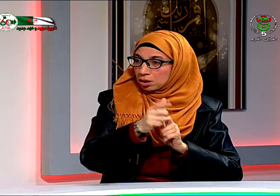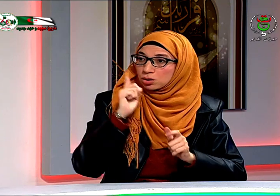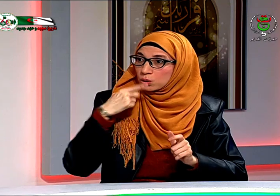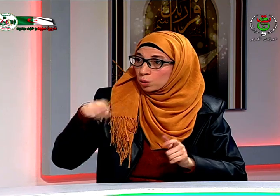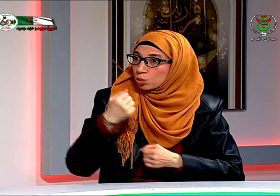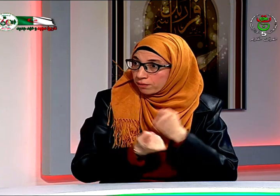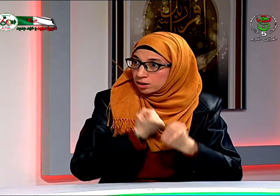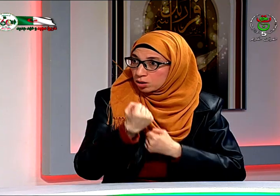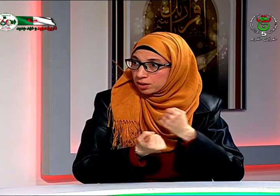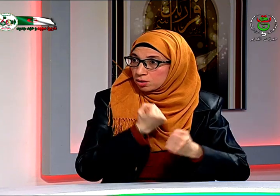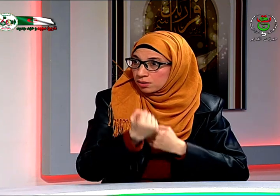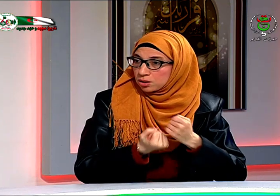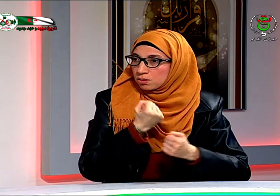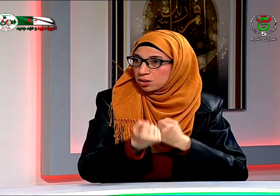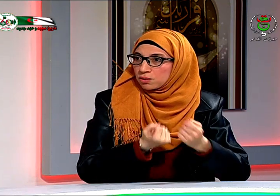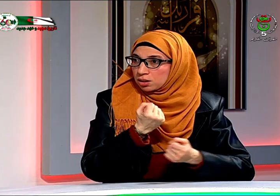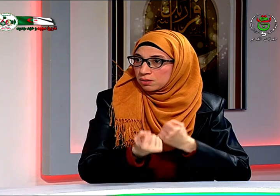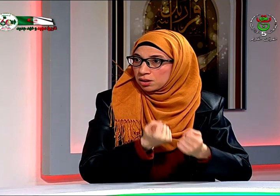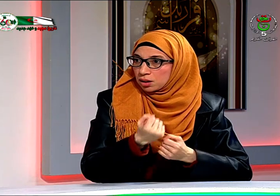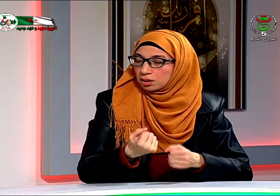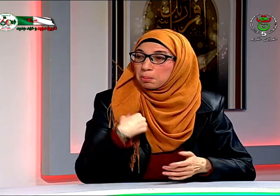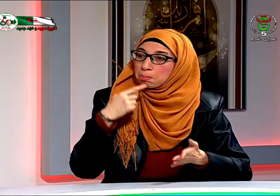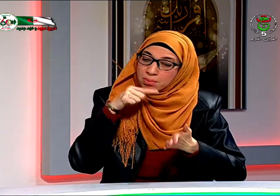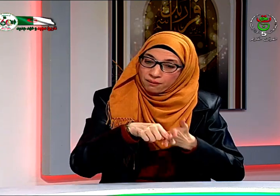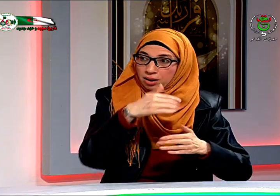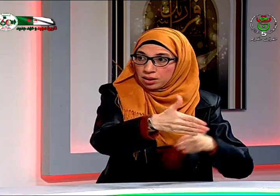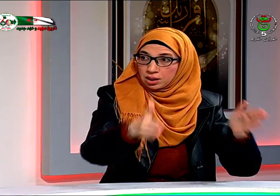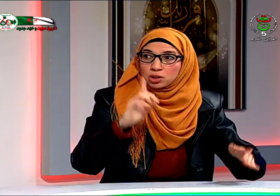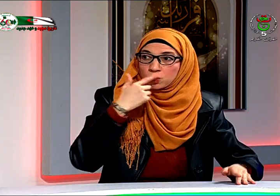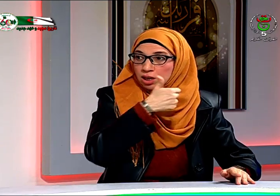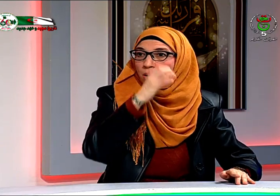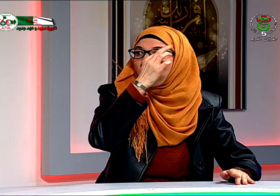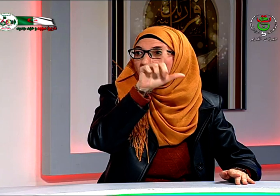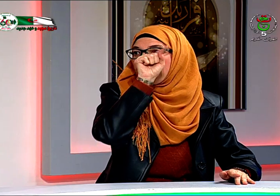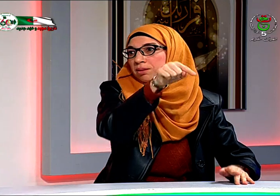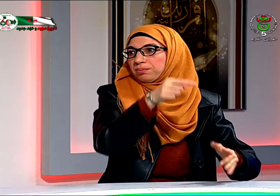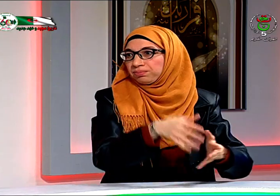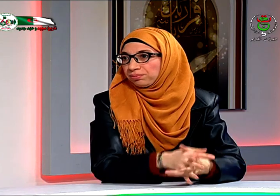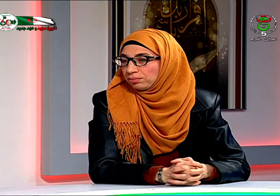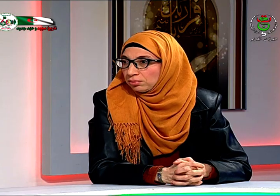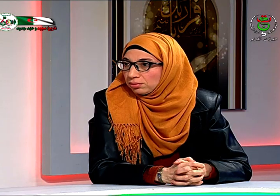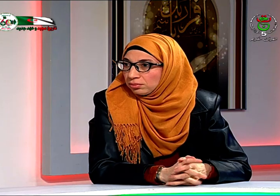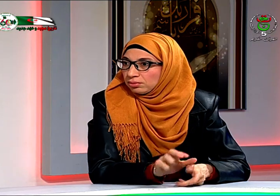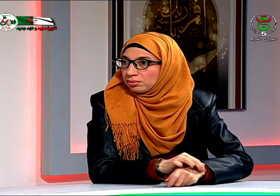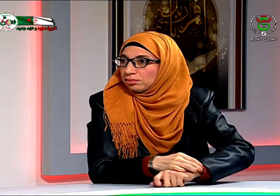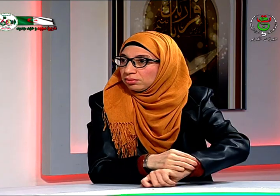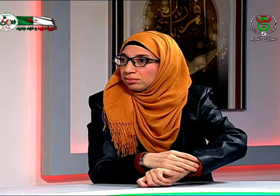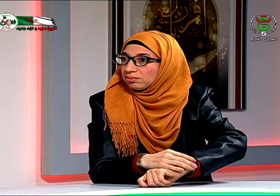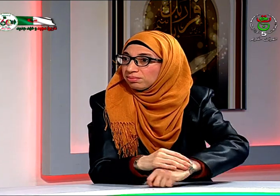إلى حد أنه يتعلم الطفل الصم اللي تقيل عنده إعاقة يعني عميقة يتعلم الشيء إحنا نكونوا في انتظار